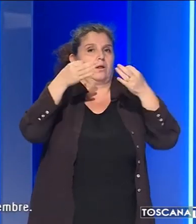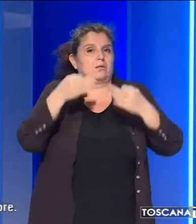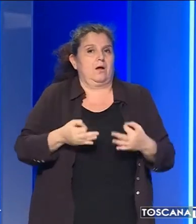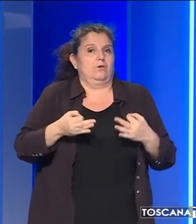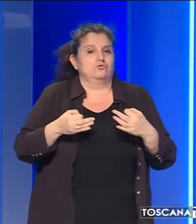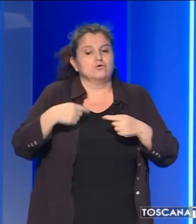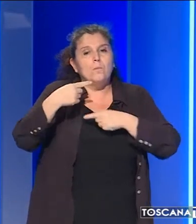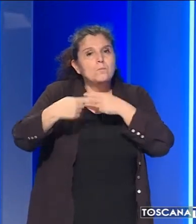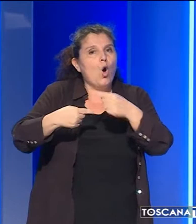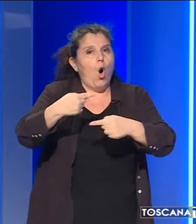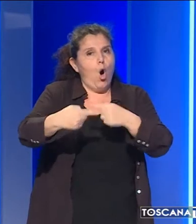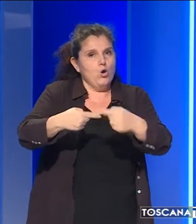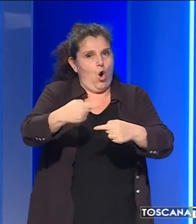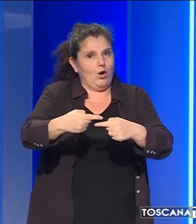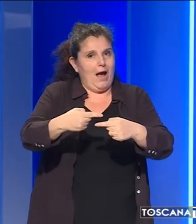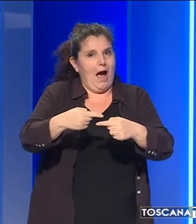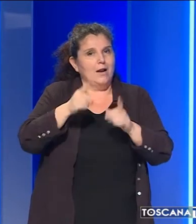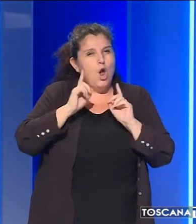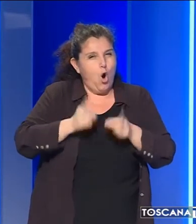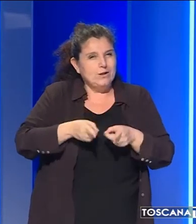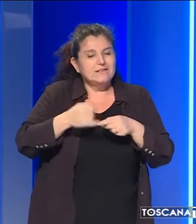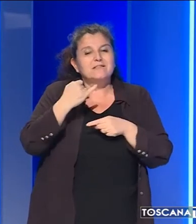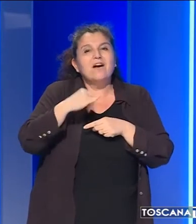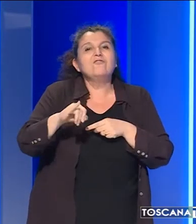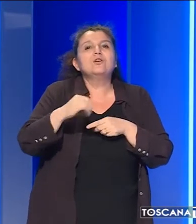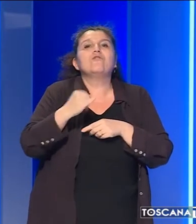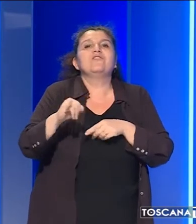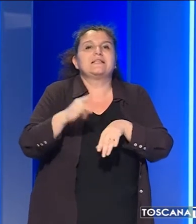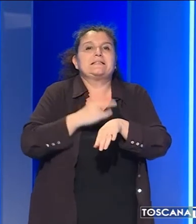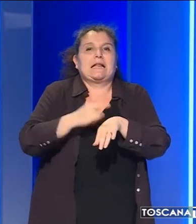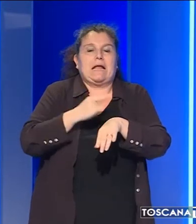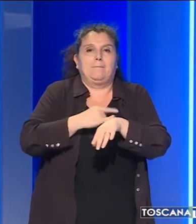prorogare il provvedimento fino a fine settembre.